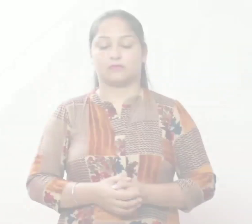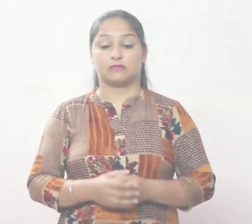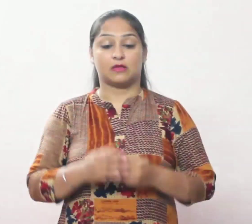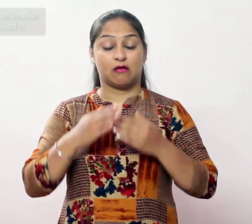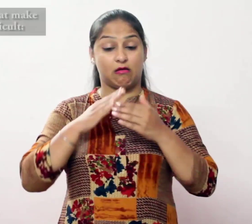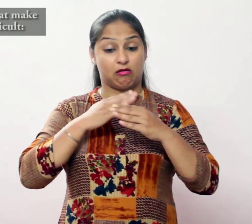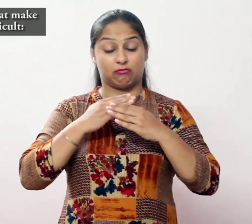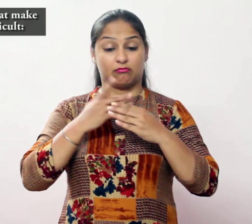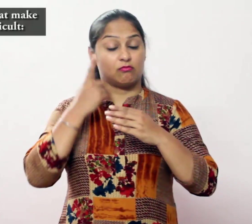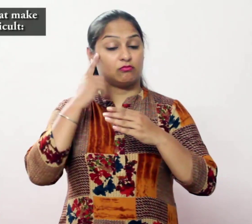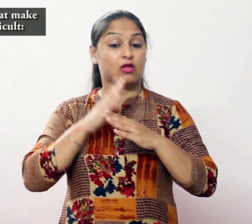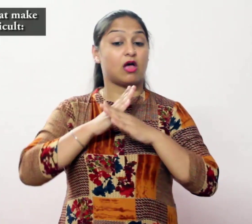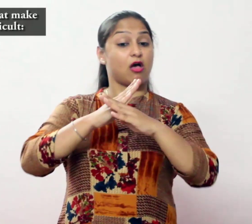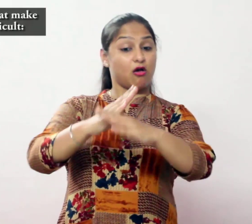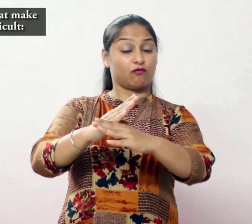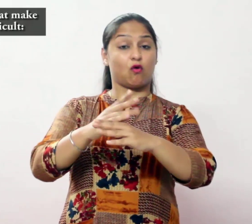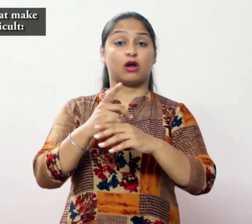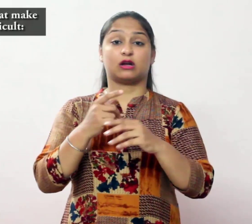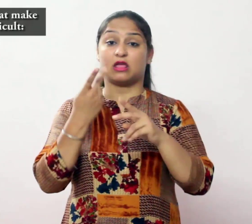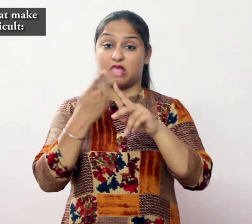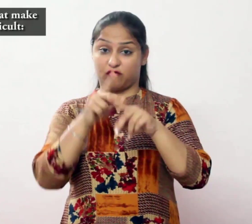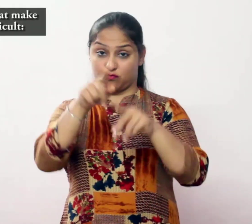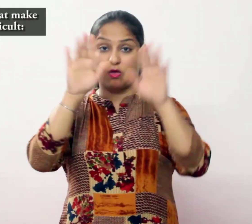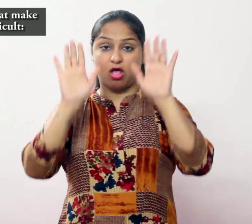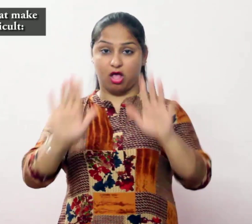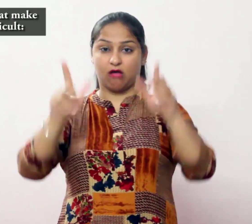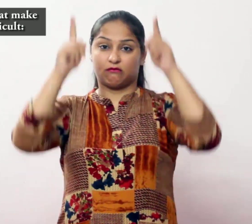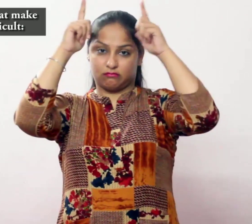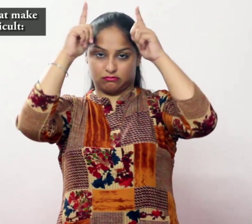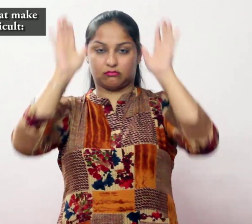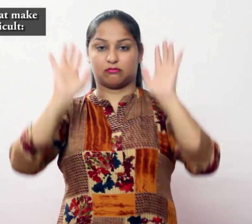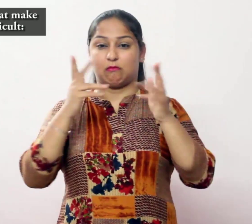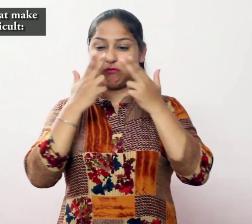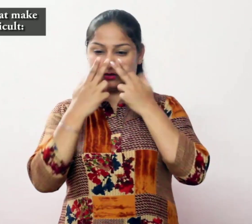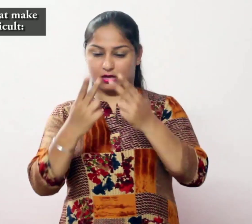ऐसे कारकों से बचे जो मुश्किल से निपटते हैं